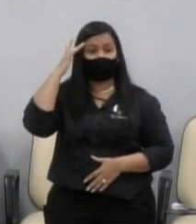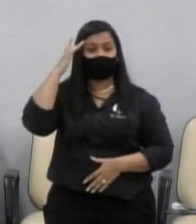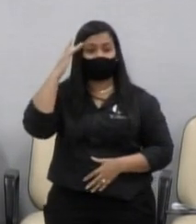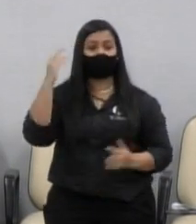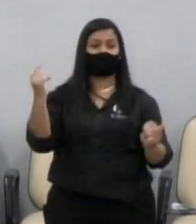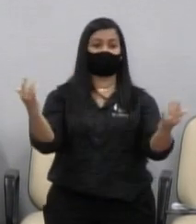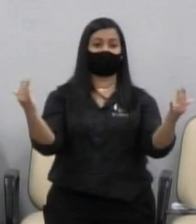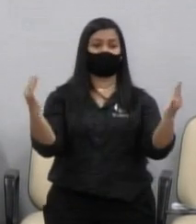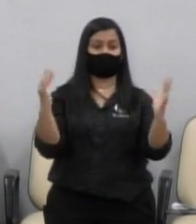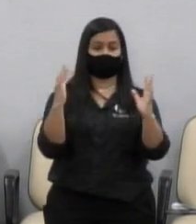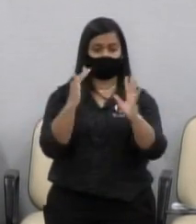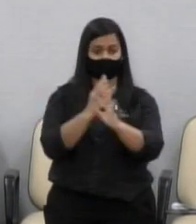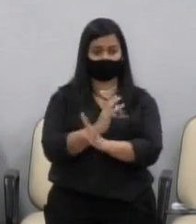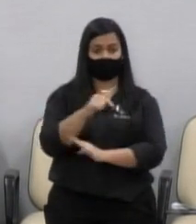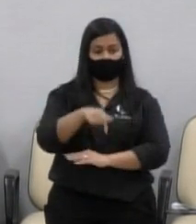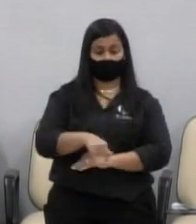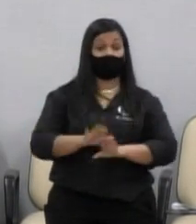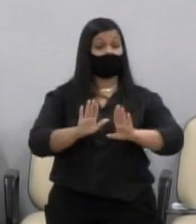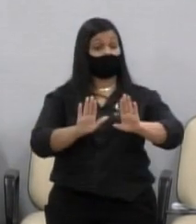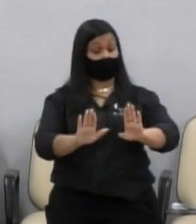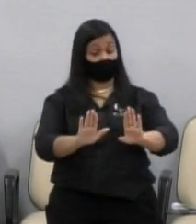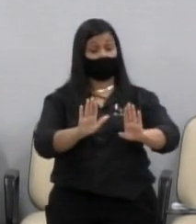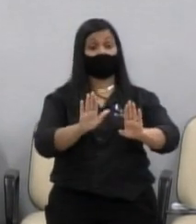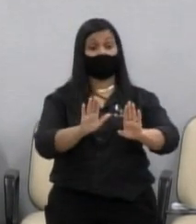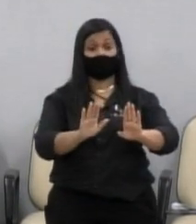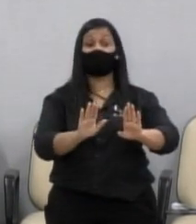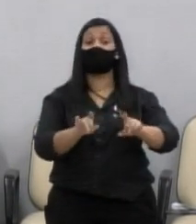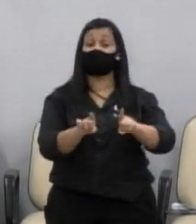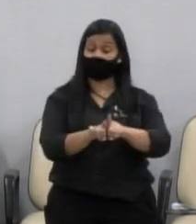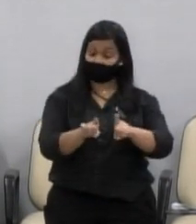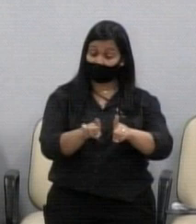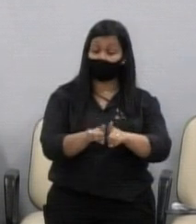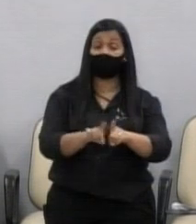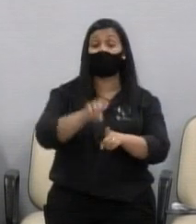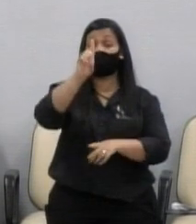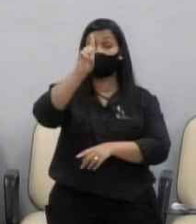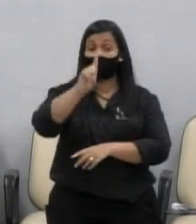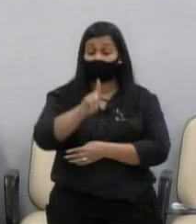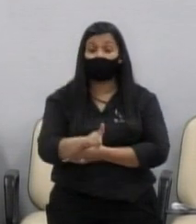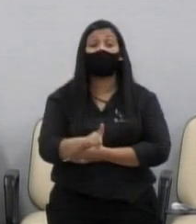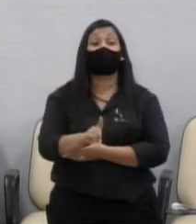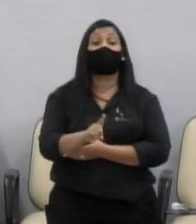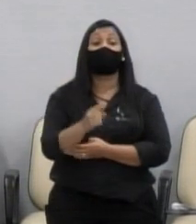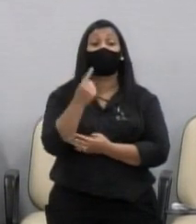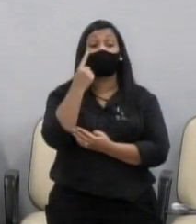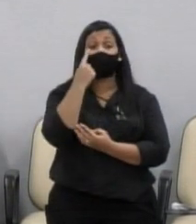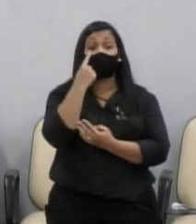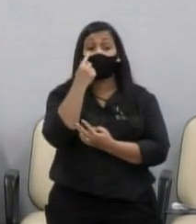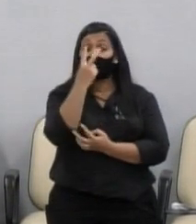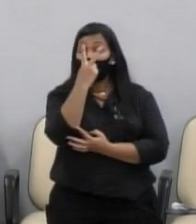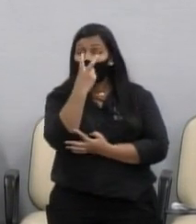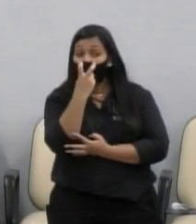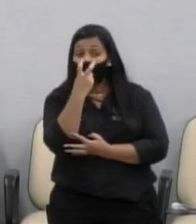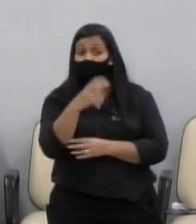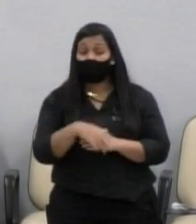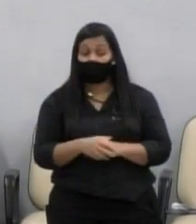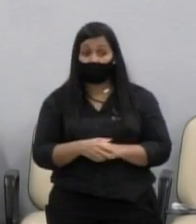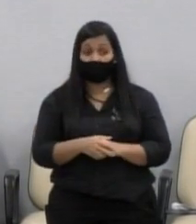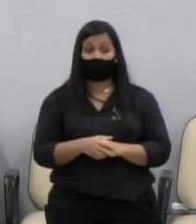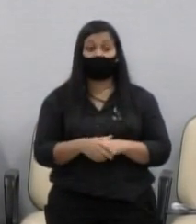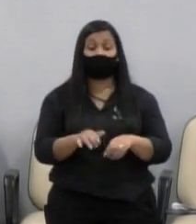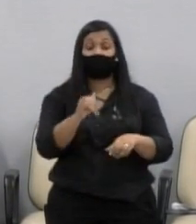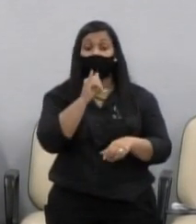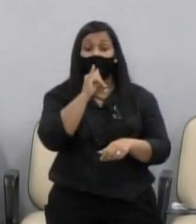mas não podemos esquecer dos deficientes visuais. Fizeram uma demarcação próxima da